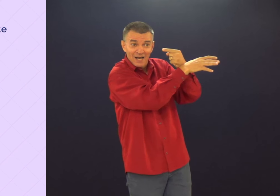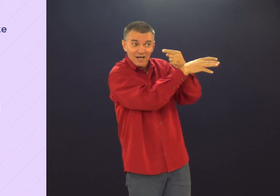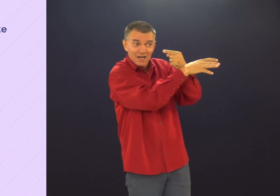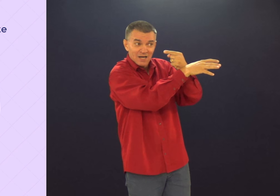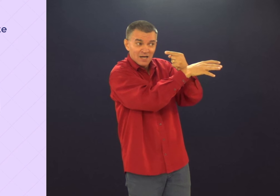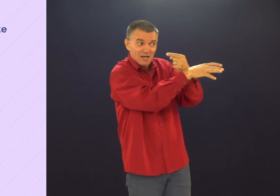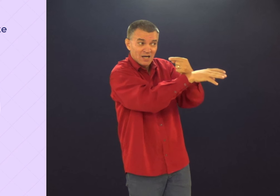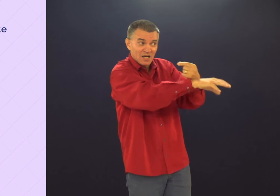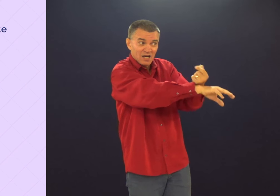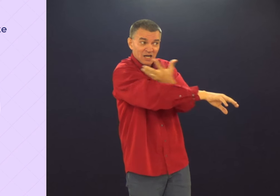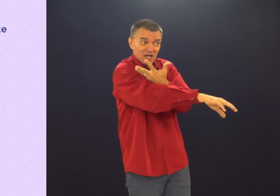A carne vai mandar em você?